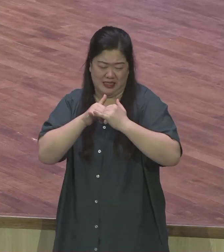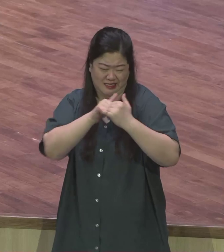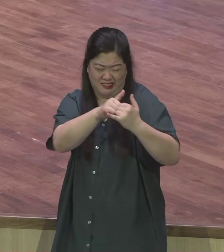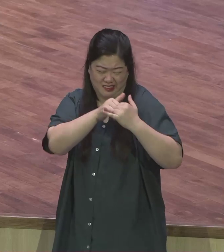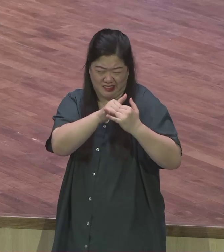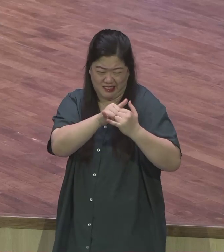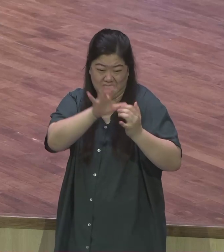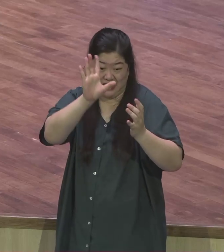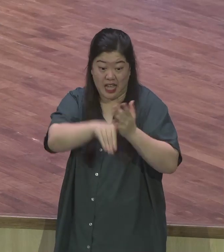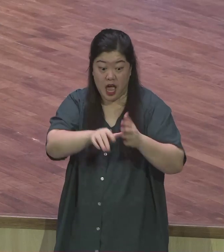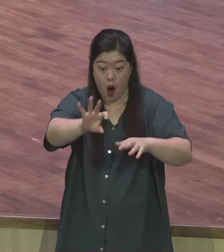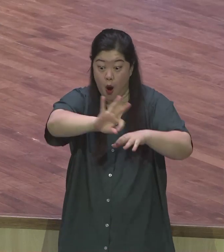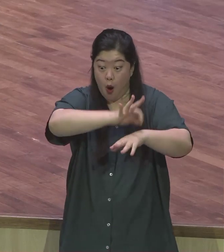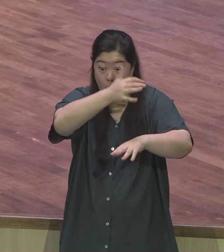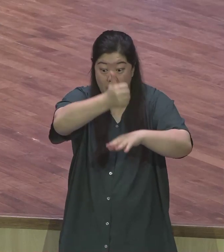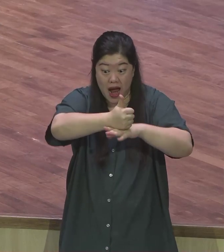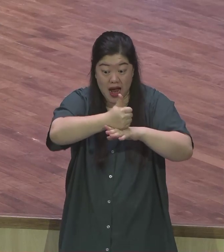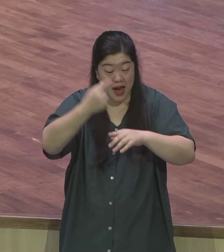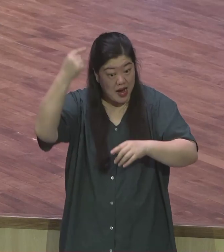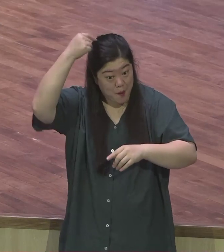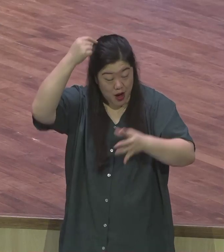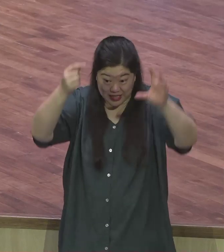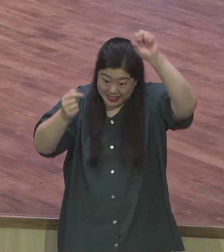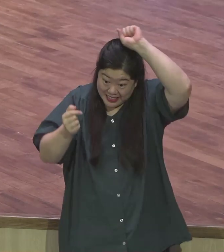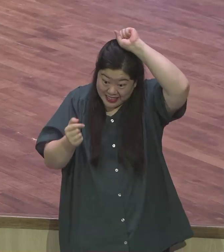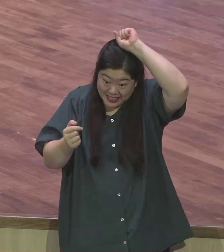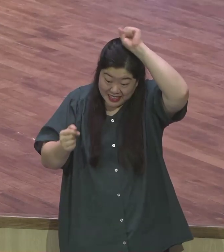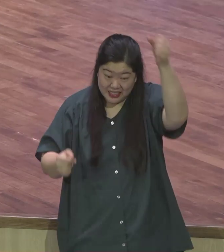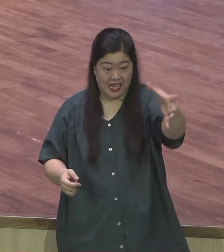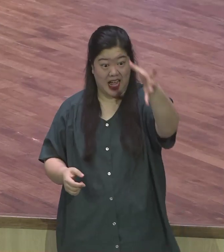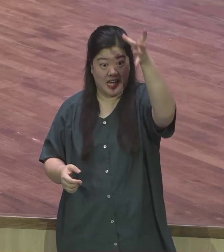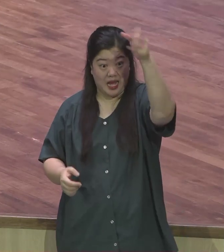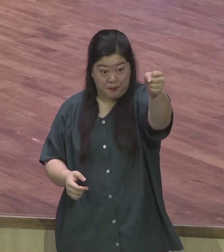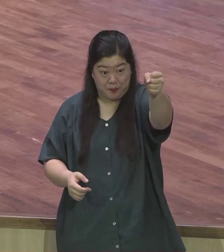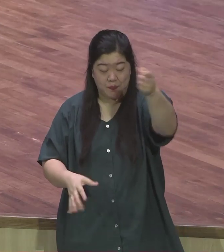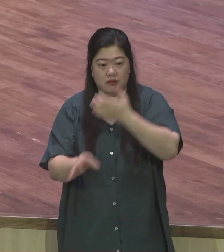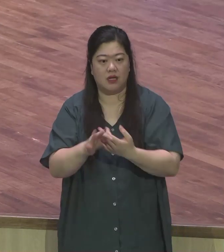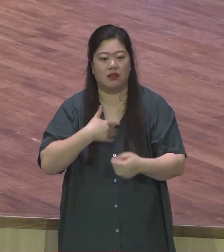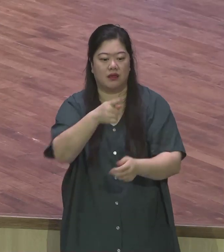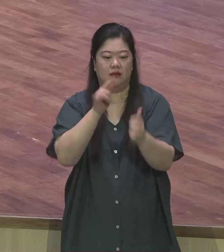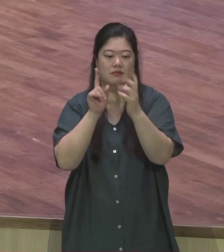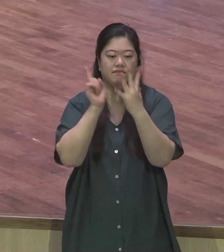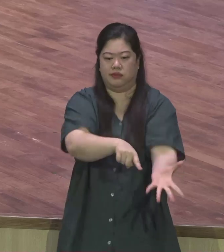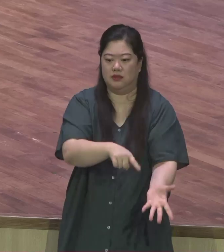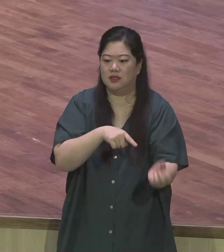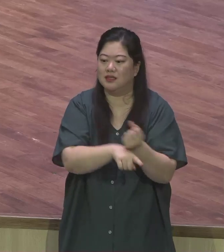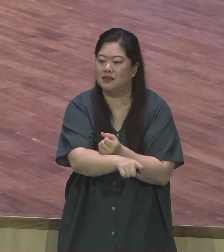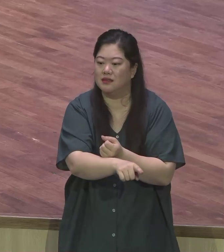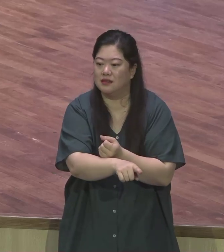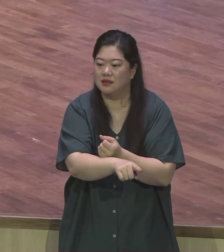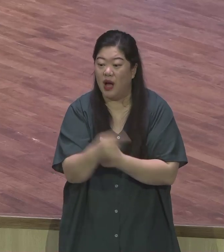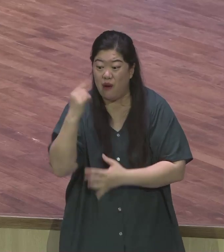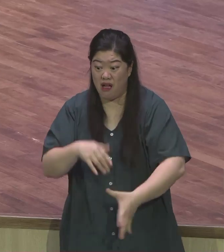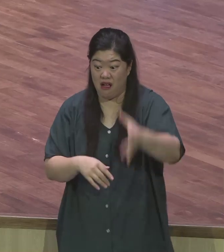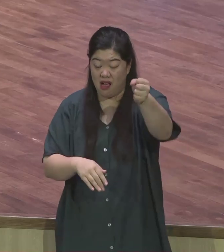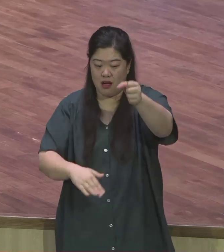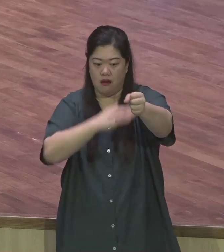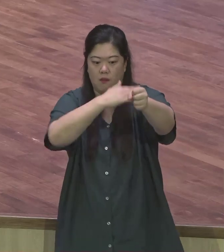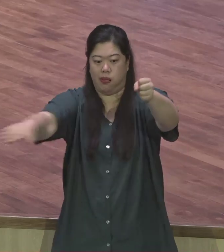했대요 왕의 머리채를 잡으며 그것이 정복을 하는 것입니다 이처럼 하나님께서 우리를 정복자로 이집트의 하나님의 존경한